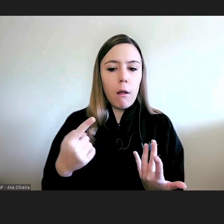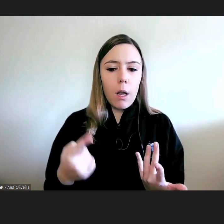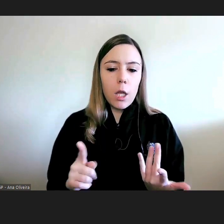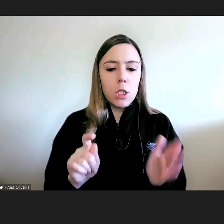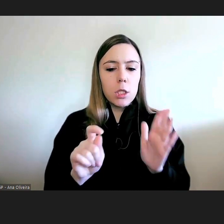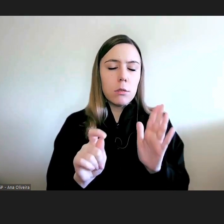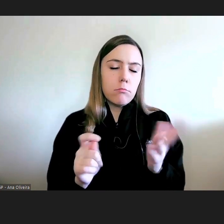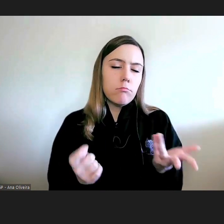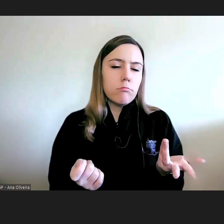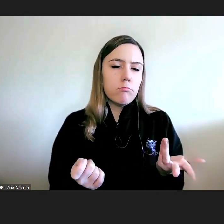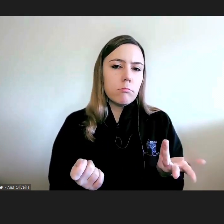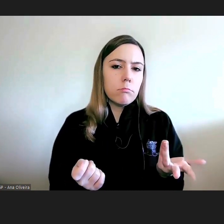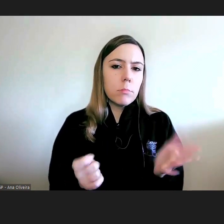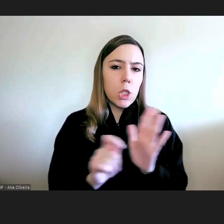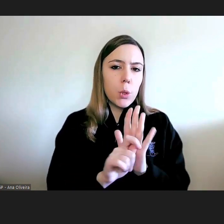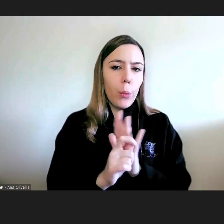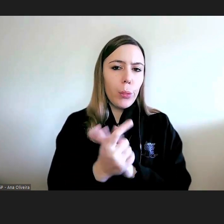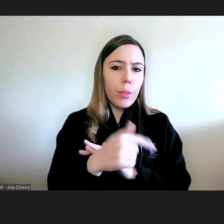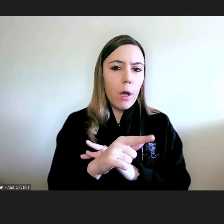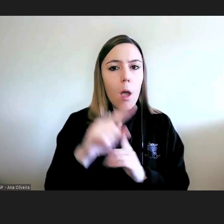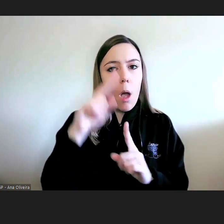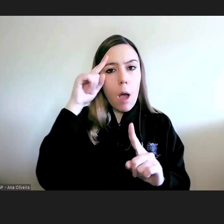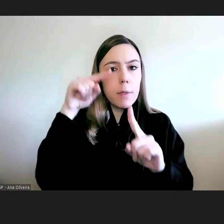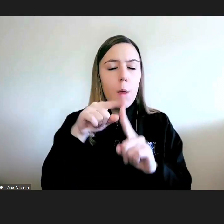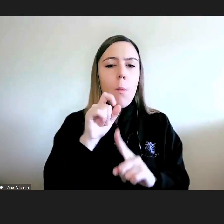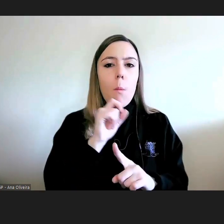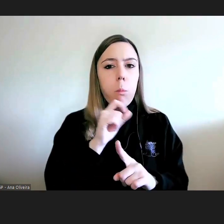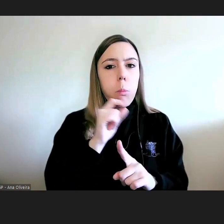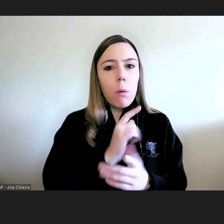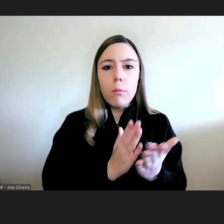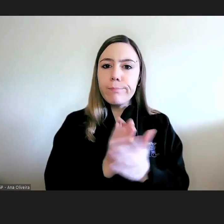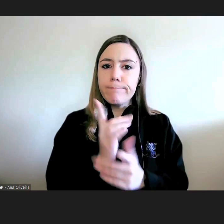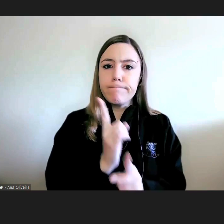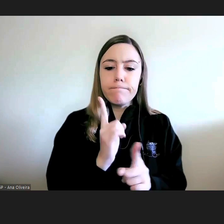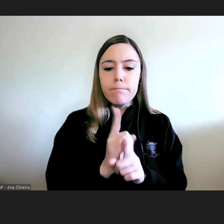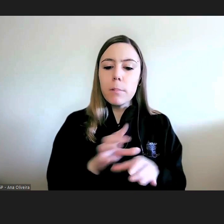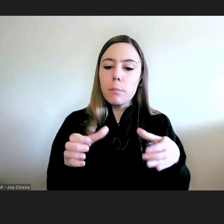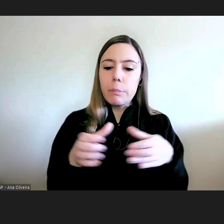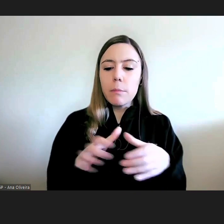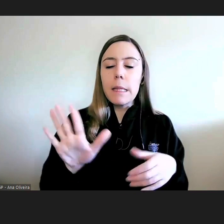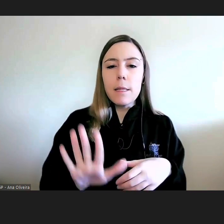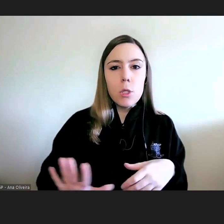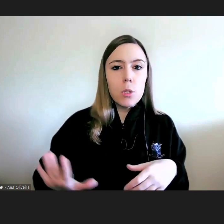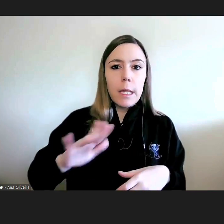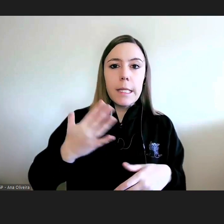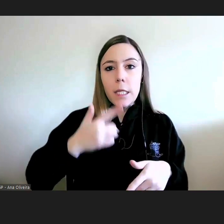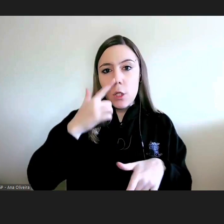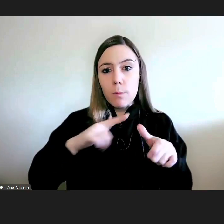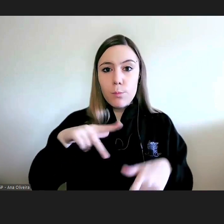que lhe permite continuar a ser Instituição Nacional de Direitos Humanos em Portugal.